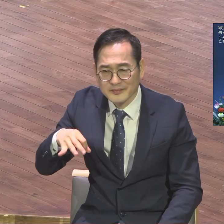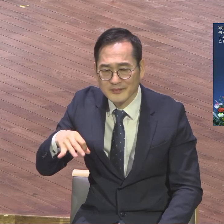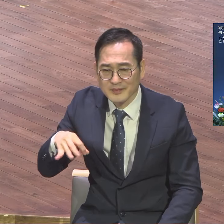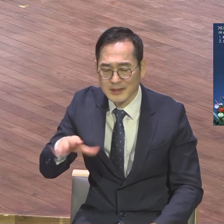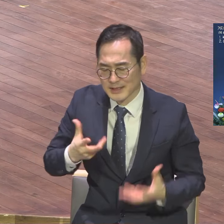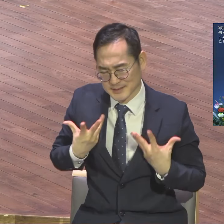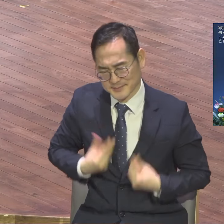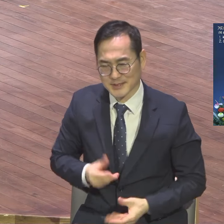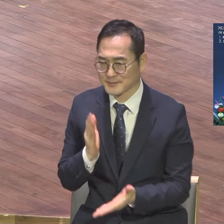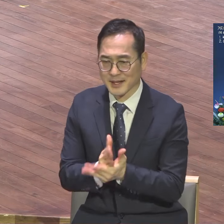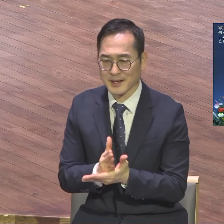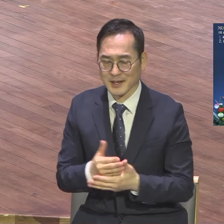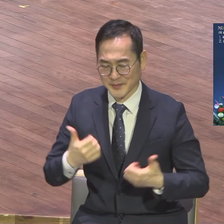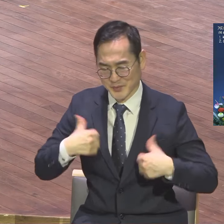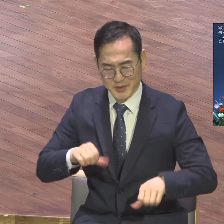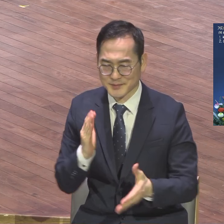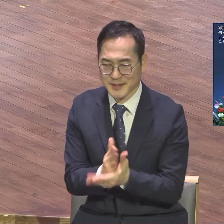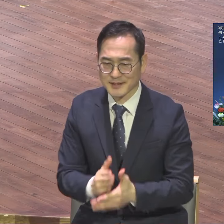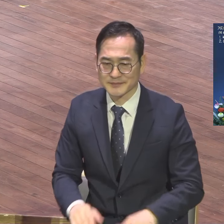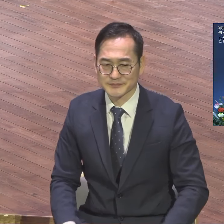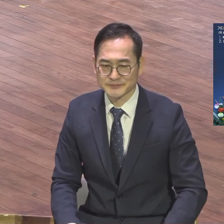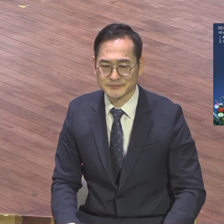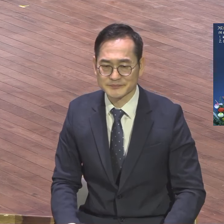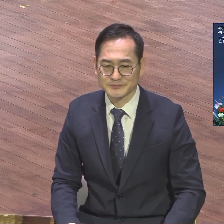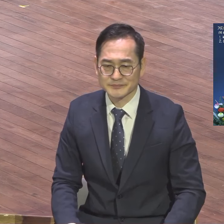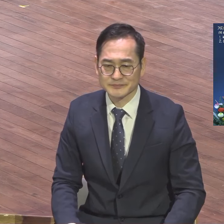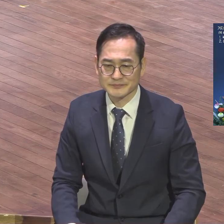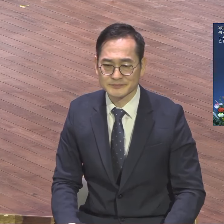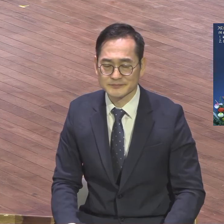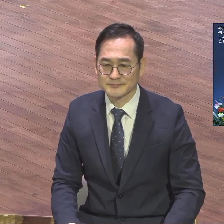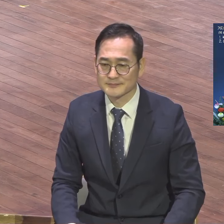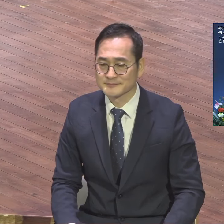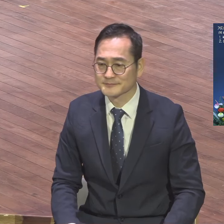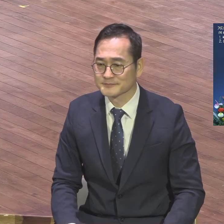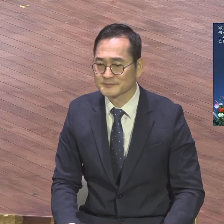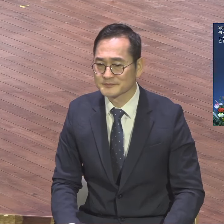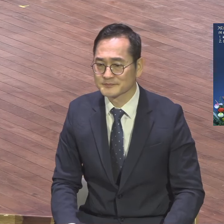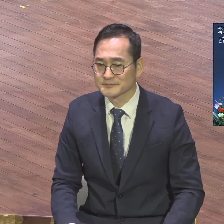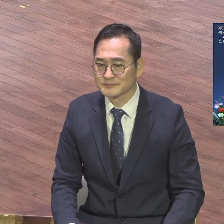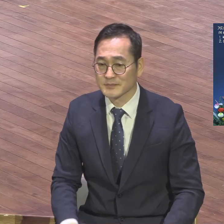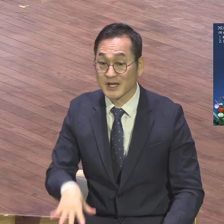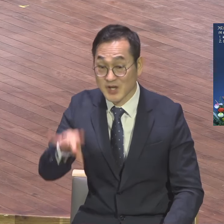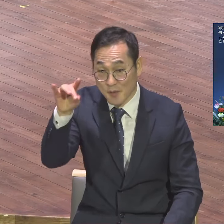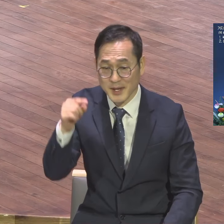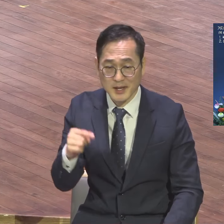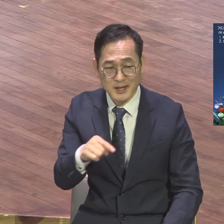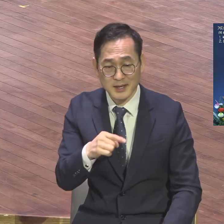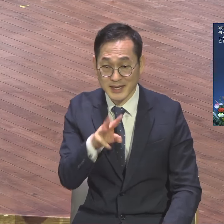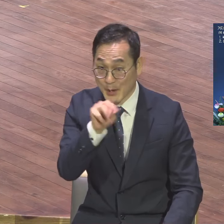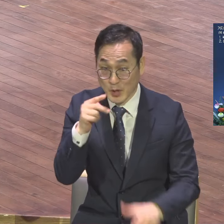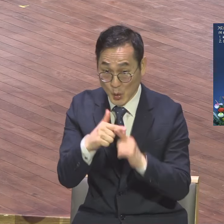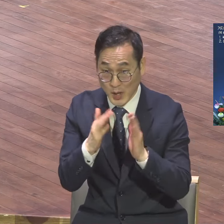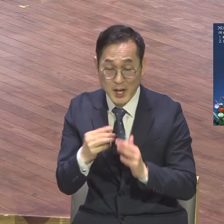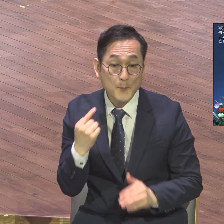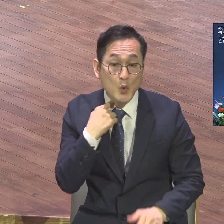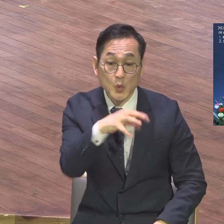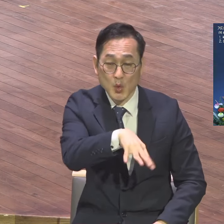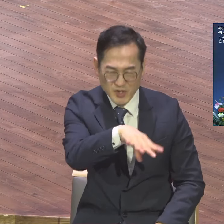포기하면 안 돼요 실망하지 마세요 여운교회가 목동에 시작됐을 때 어떻게 시작된 줄 아세요 제가